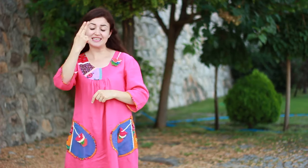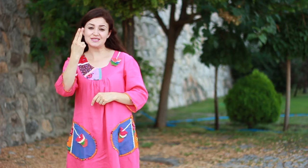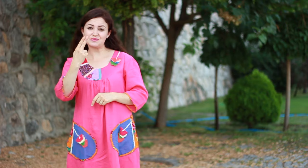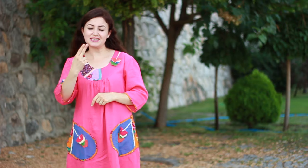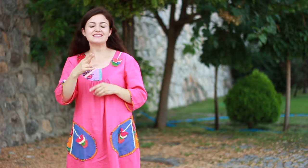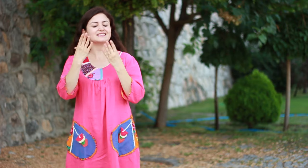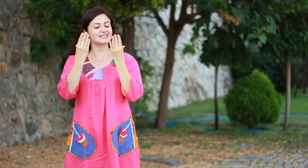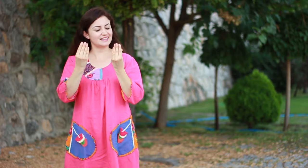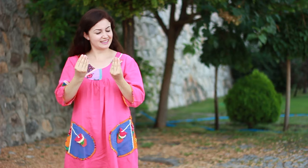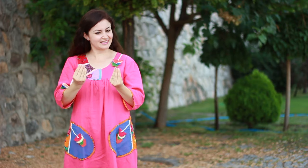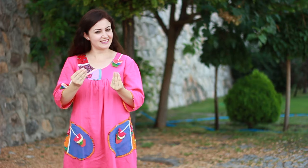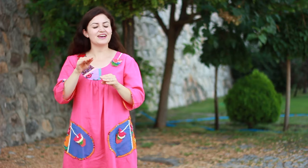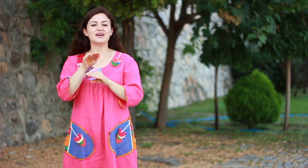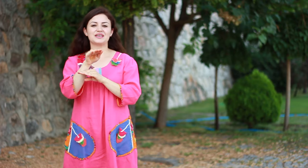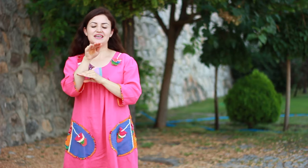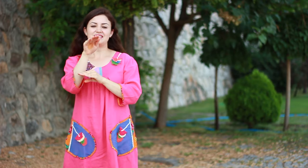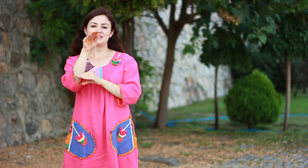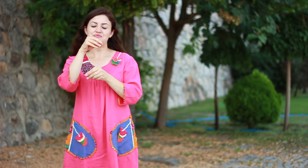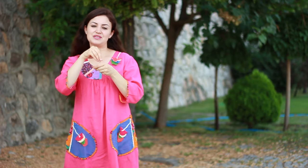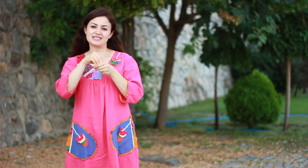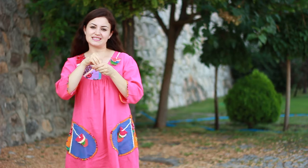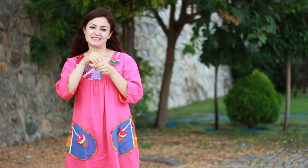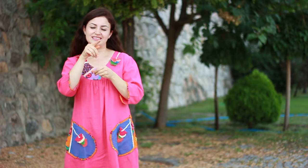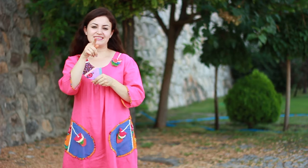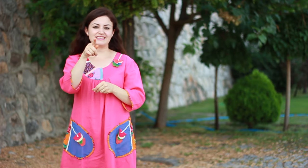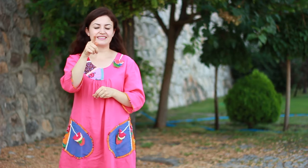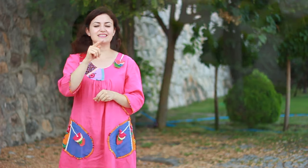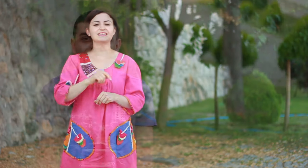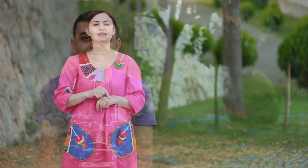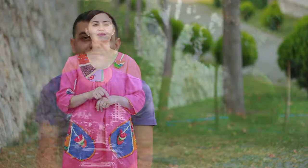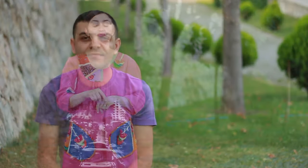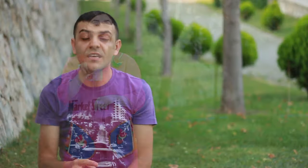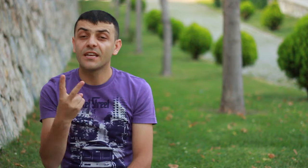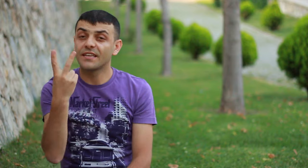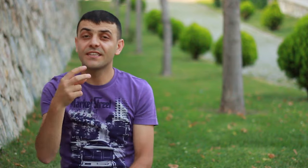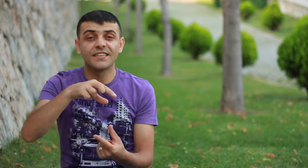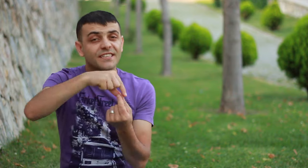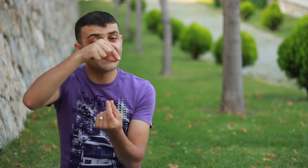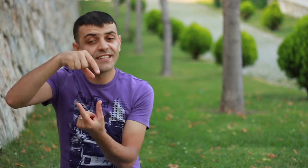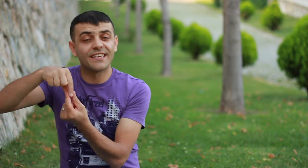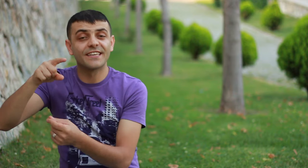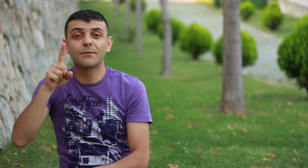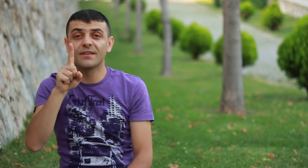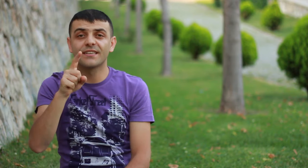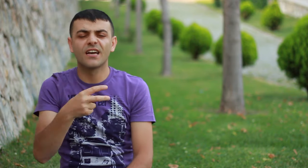resmiyiz İyi ki hayatımdasın İki kişilik bir